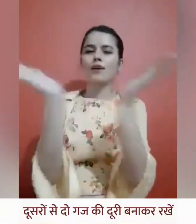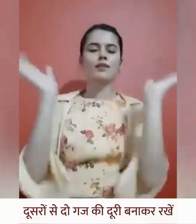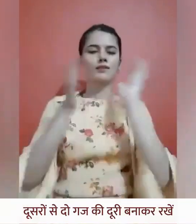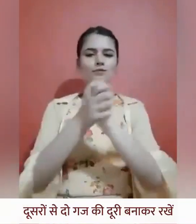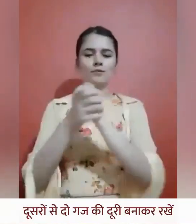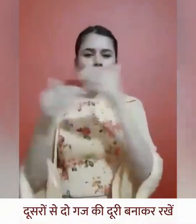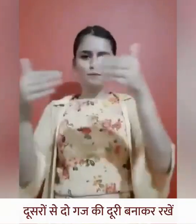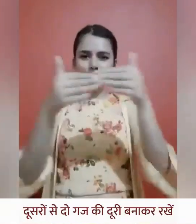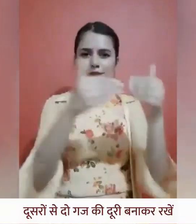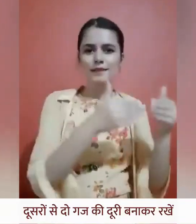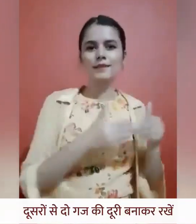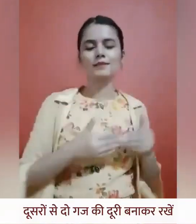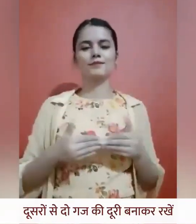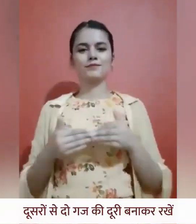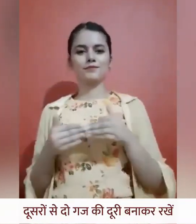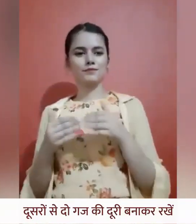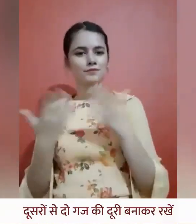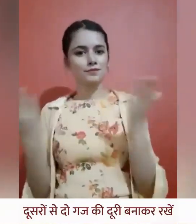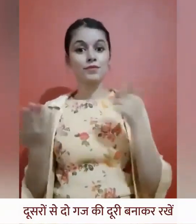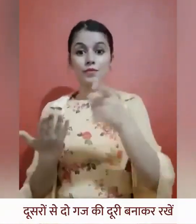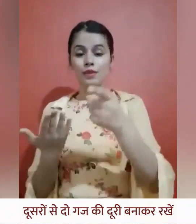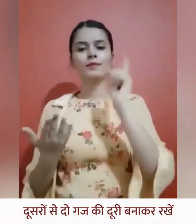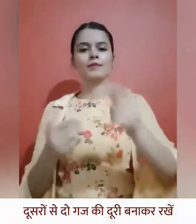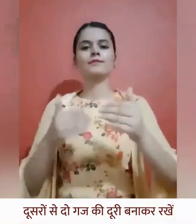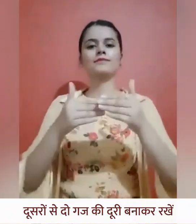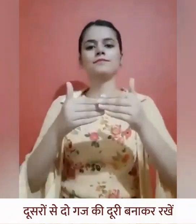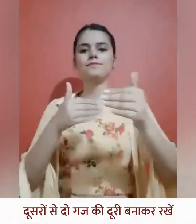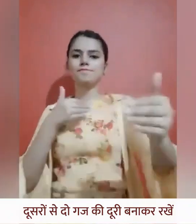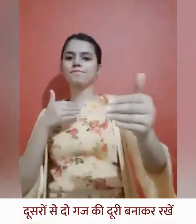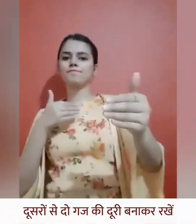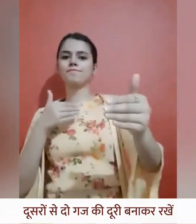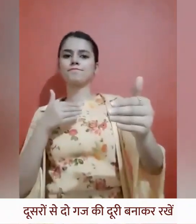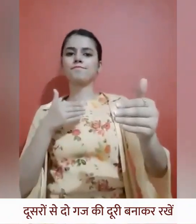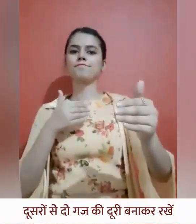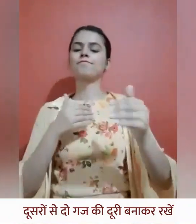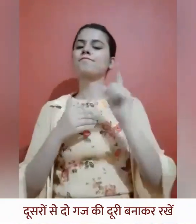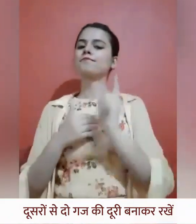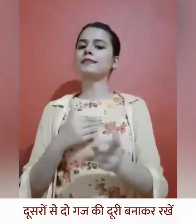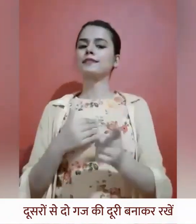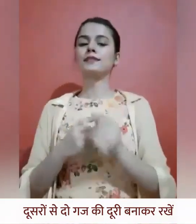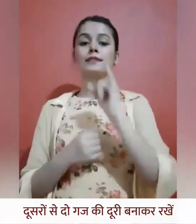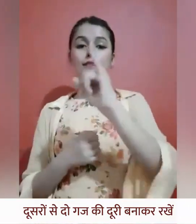किसी से मिलते हैं तो आपको कम से कम 6 मीटर की दूरी बनाए रखनी है